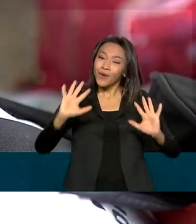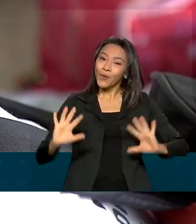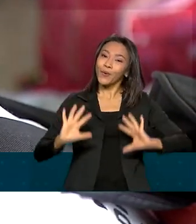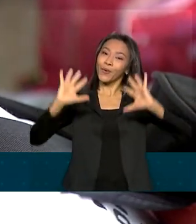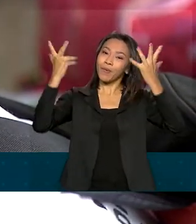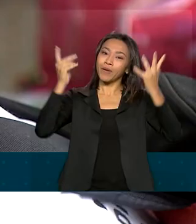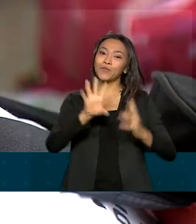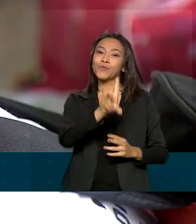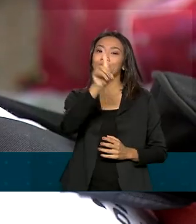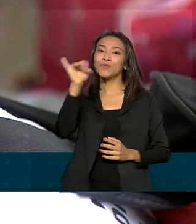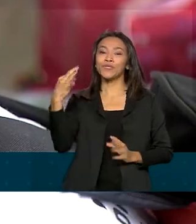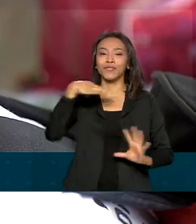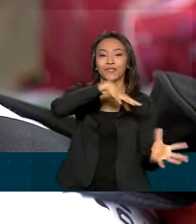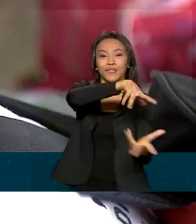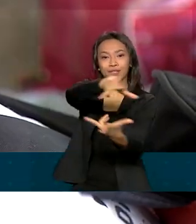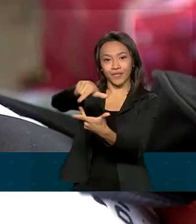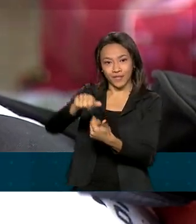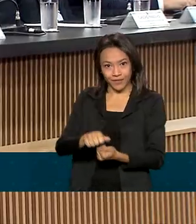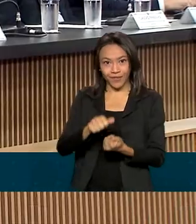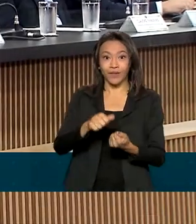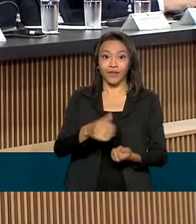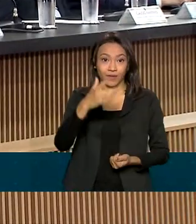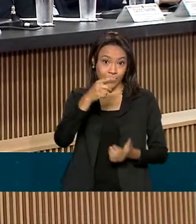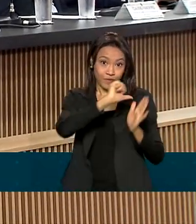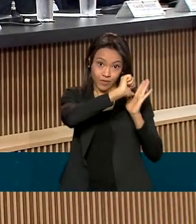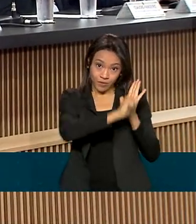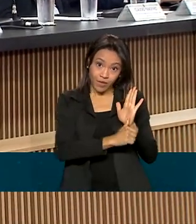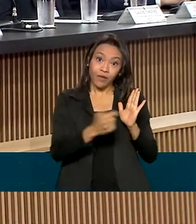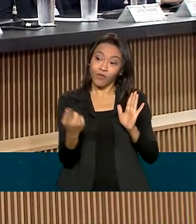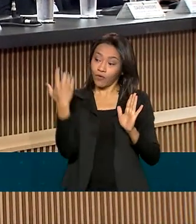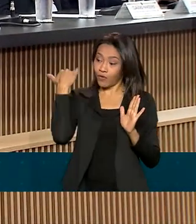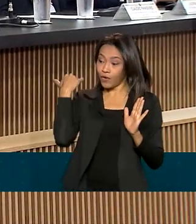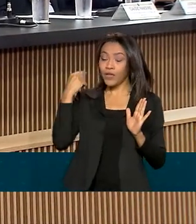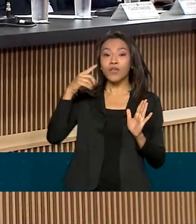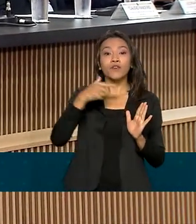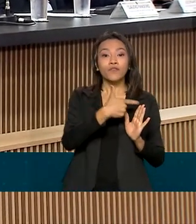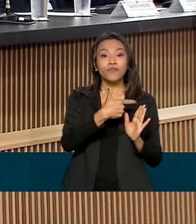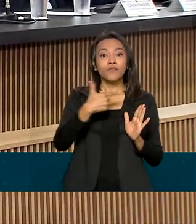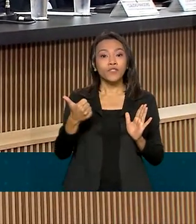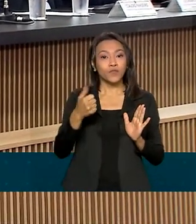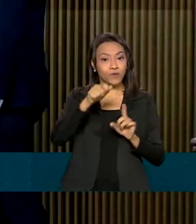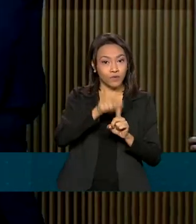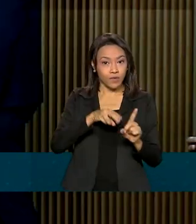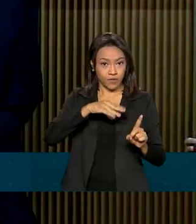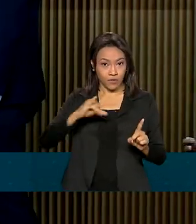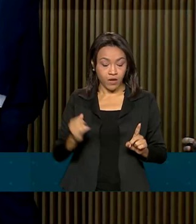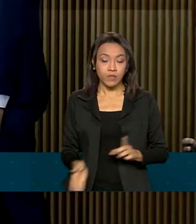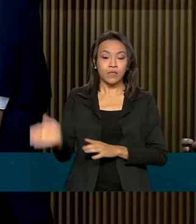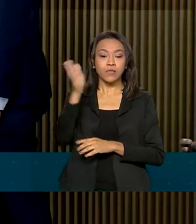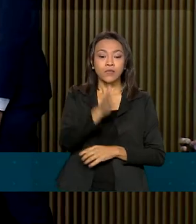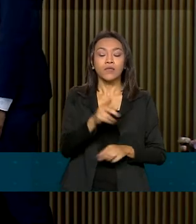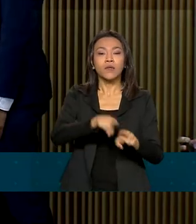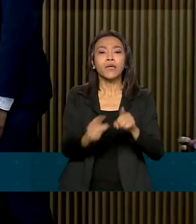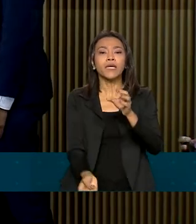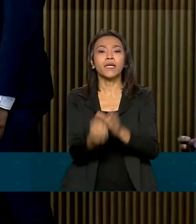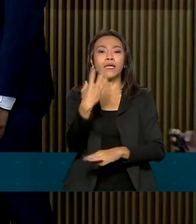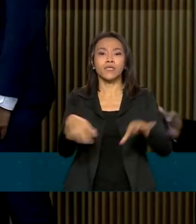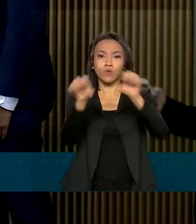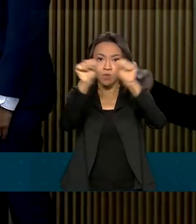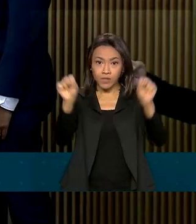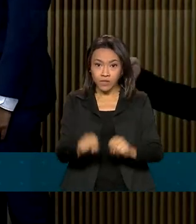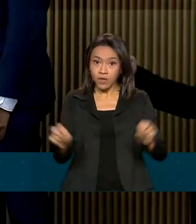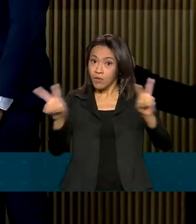da Síndrome de Down, 21 de março. O governo anunciou ainda a criação do Sistema Nacional de Informações sobre